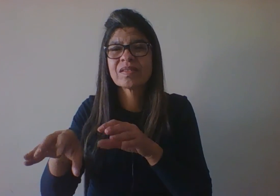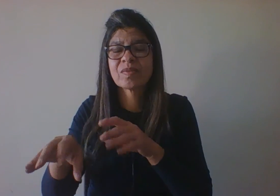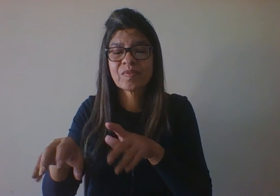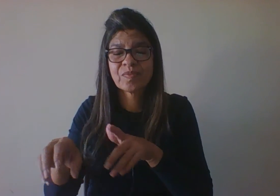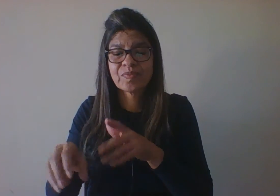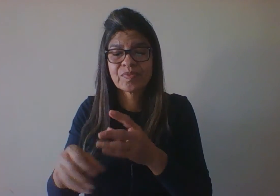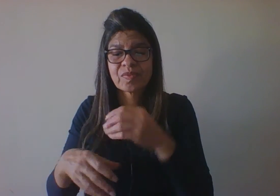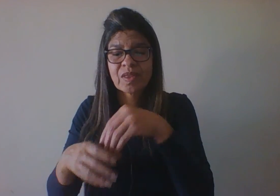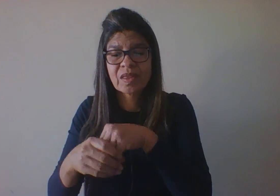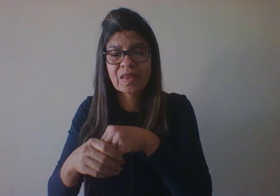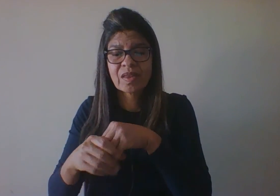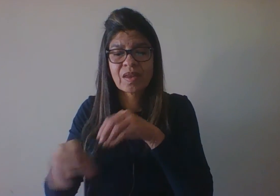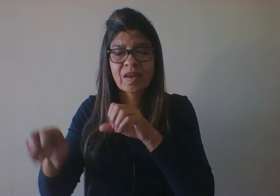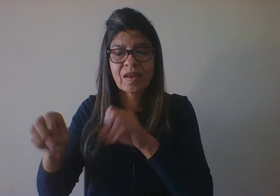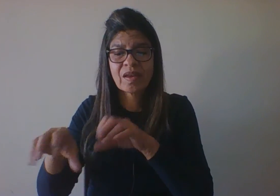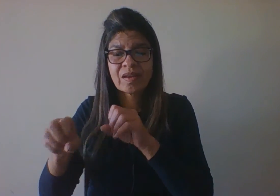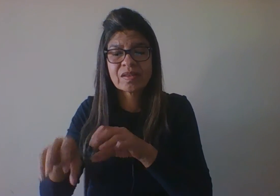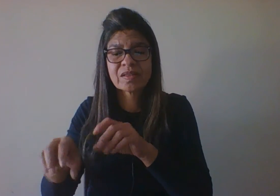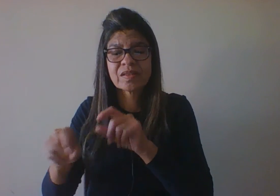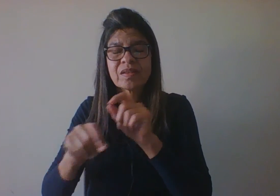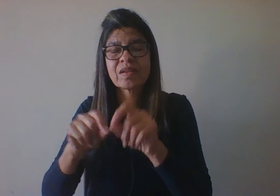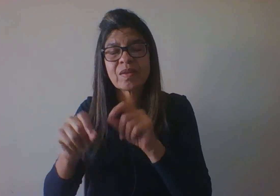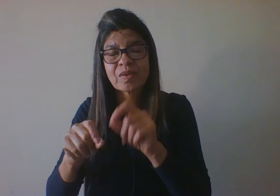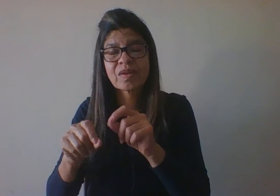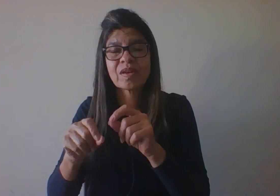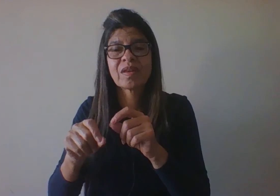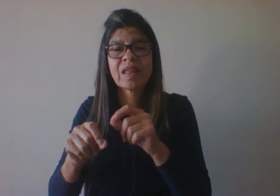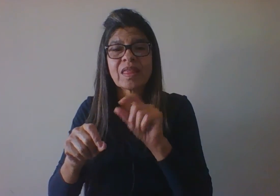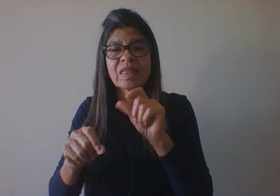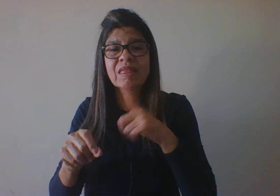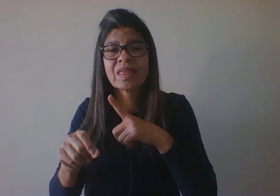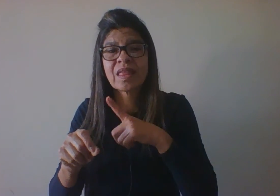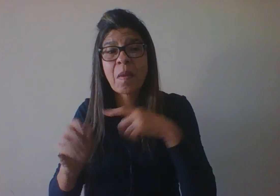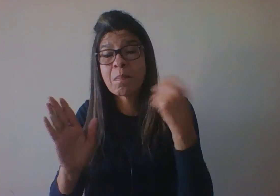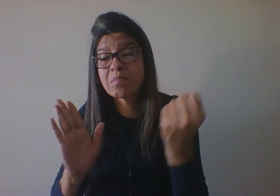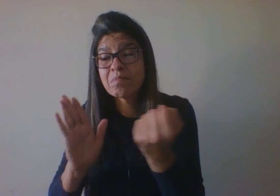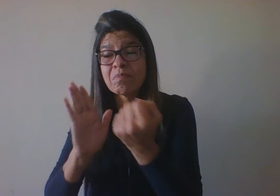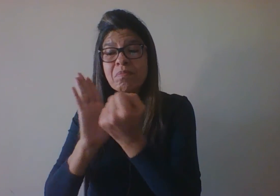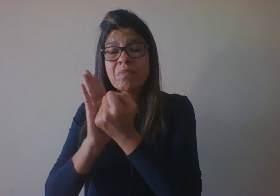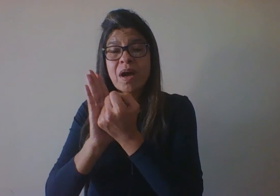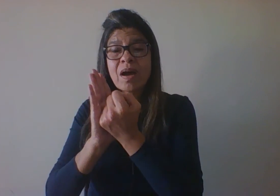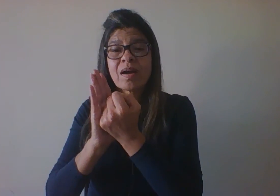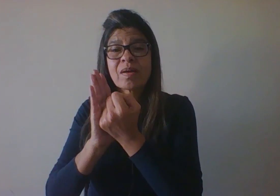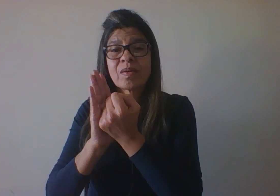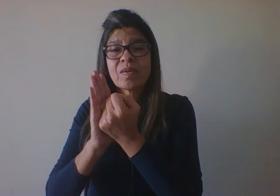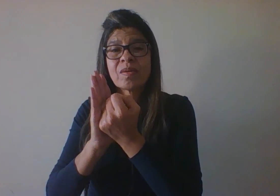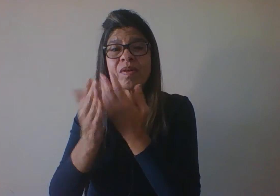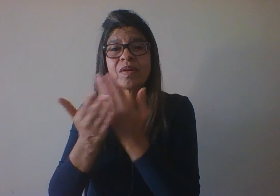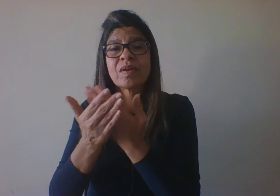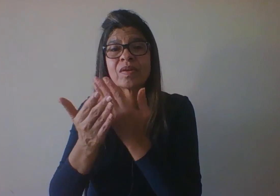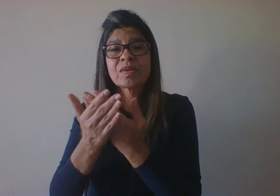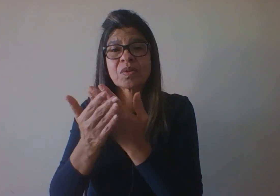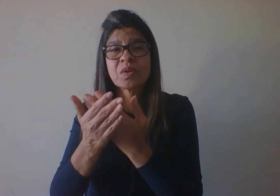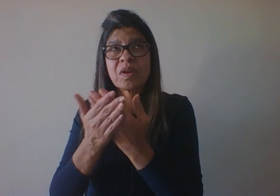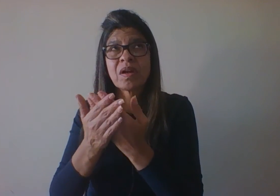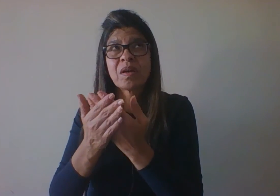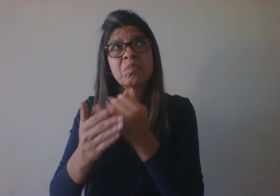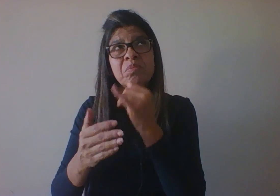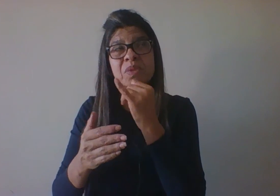nos marcos escolares com um incremento de oito para nove anos de ensino fundamental. Então, a gente